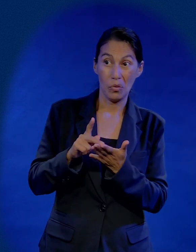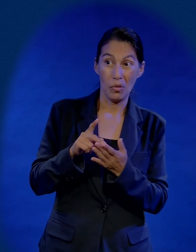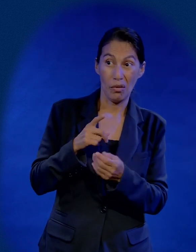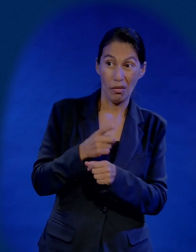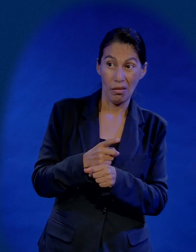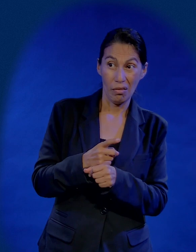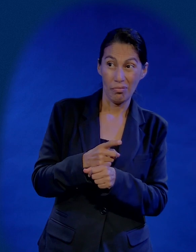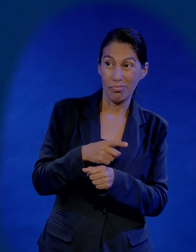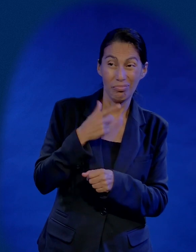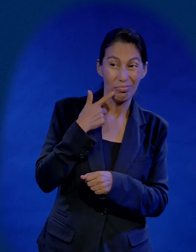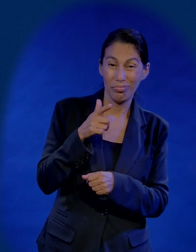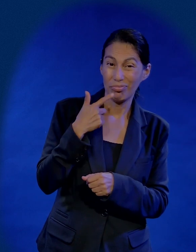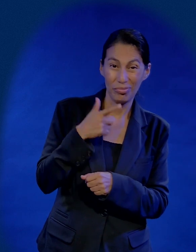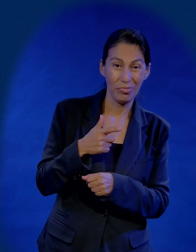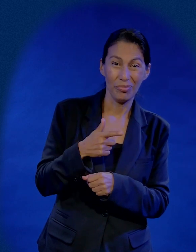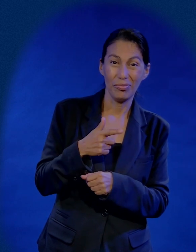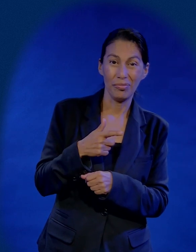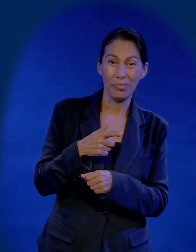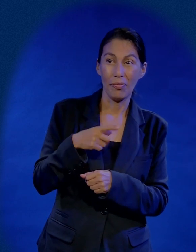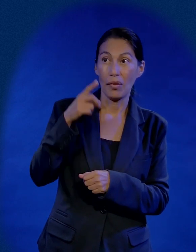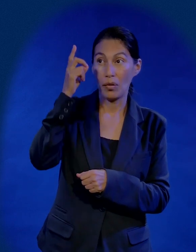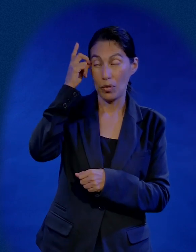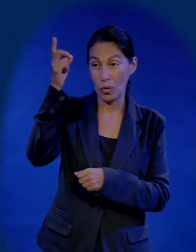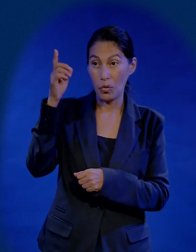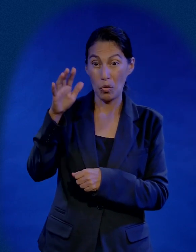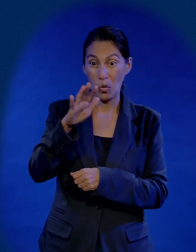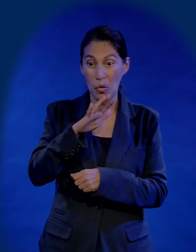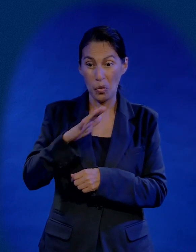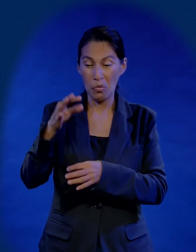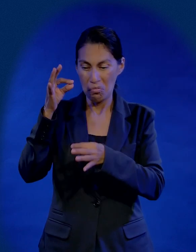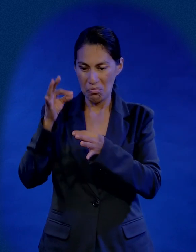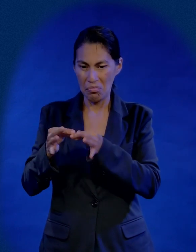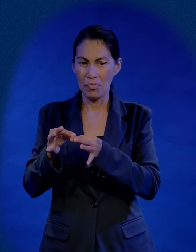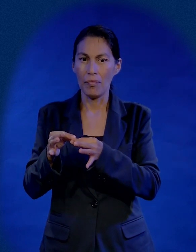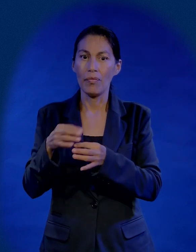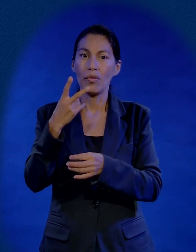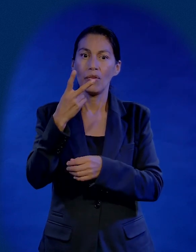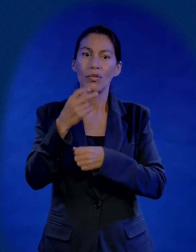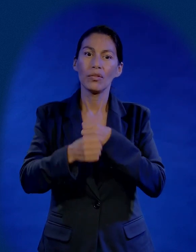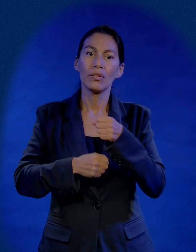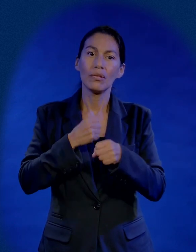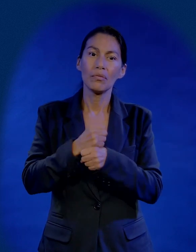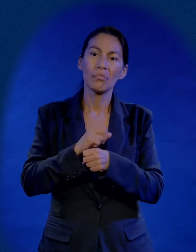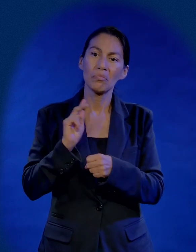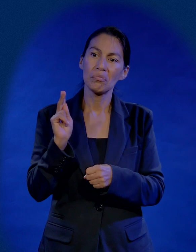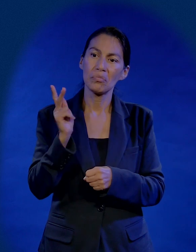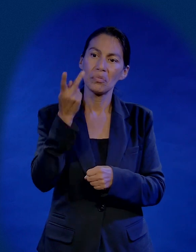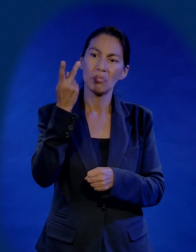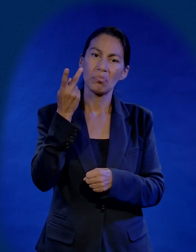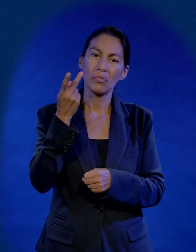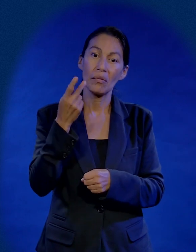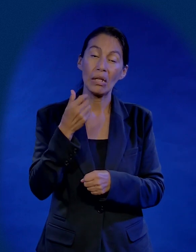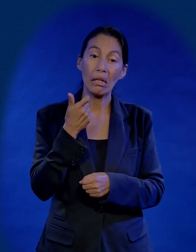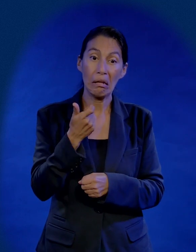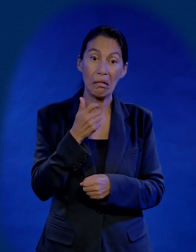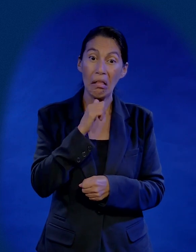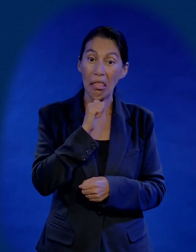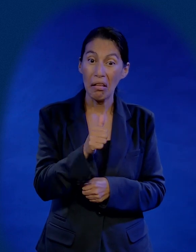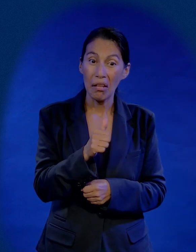y contra mi voluntad el Señor abrió todas las puertas los dos años de prepa sin un solo centavo nunca